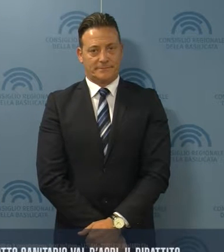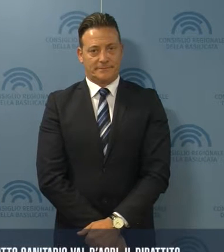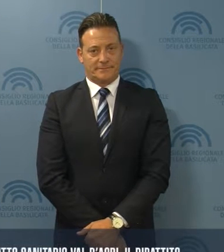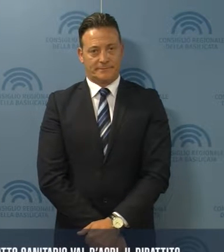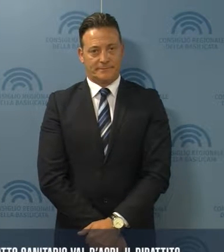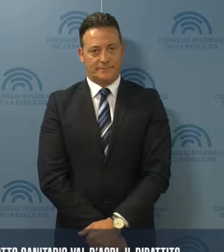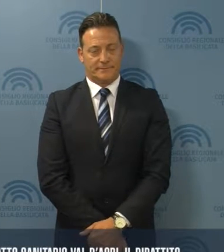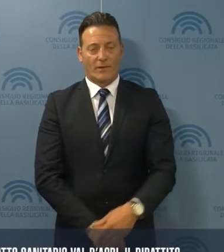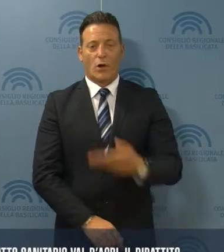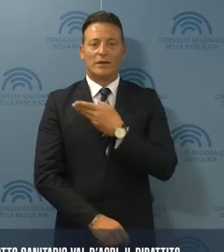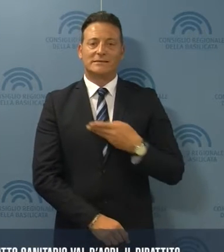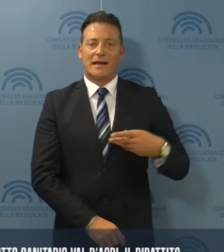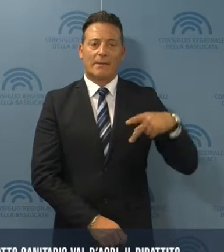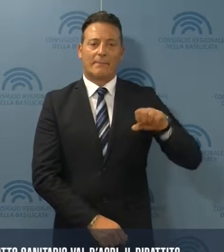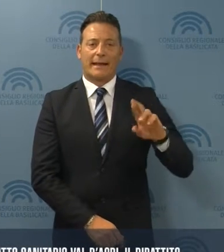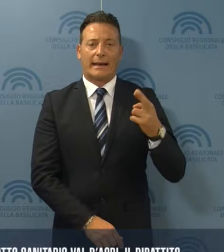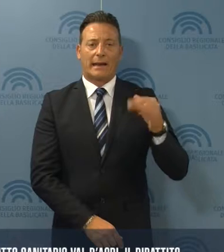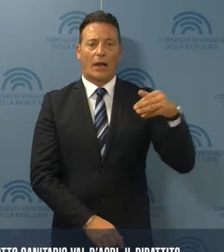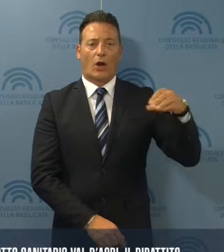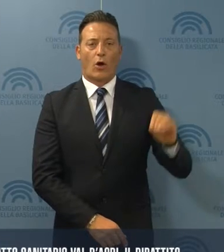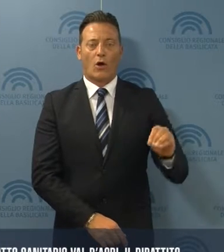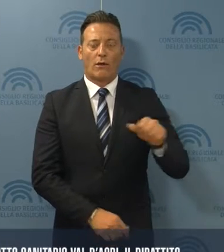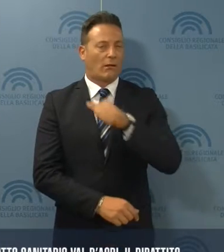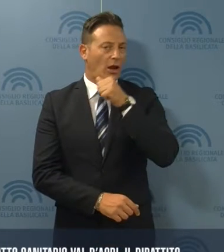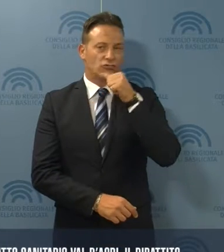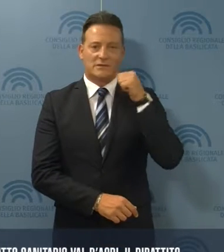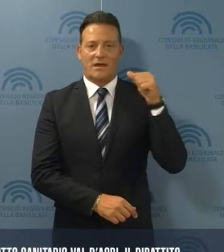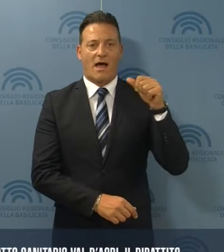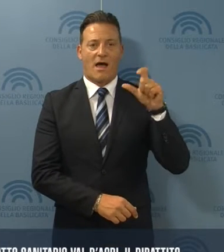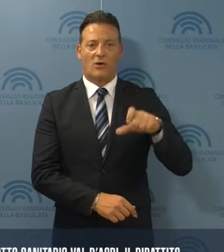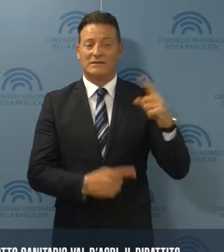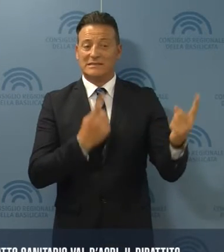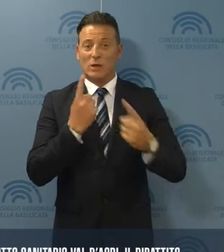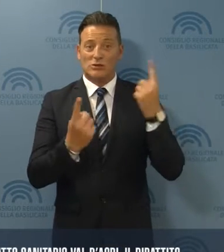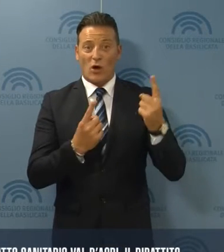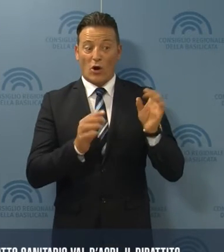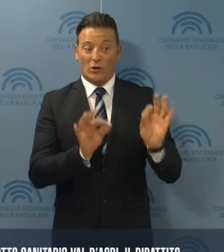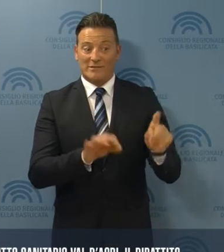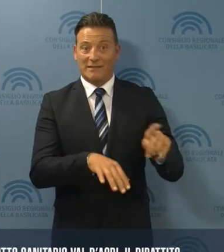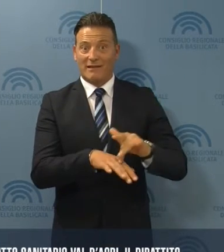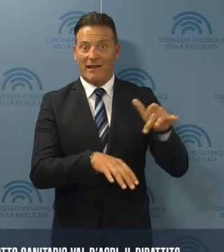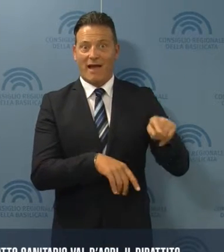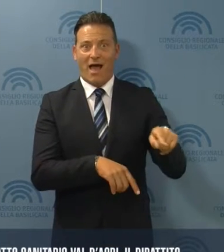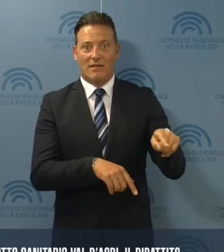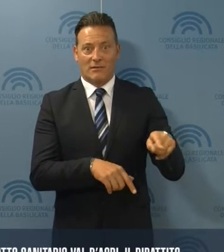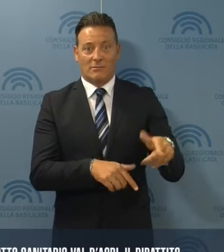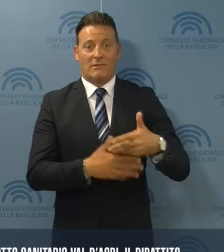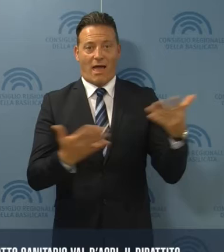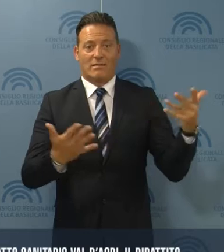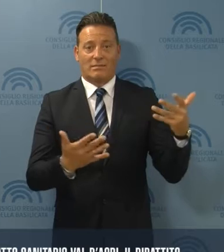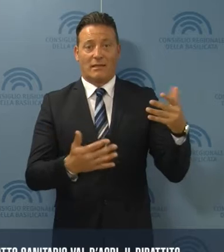Per il consigliere Perrino è necessario che su questioni così delicate e di grande